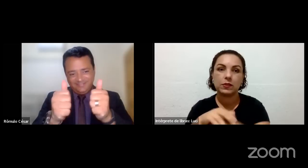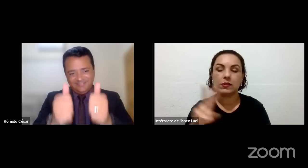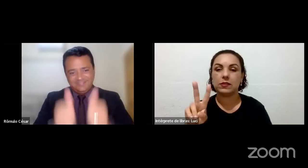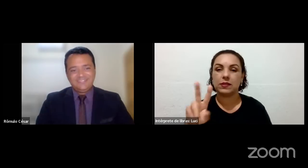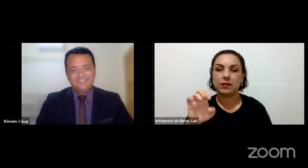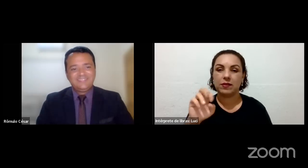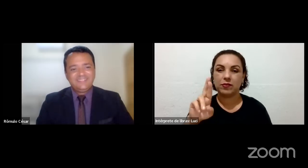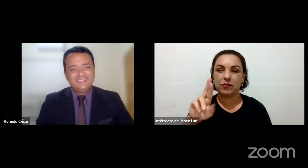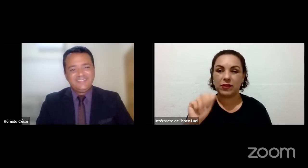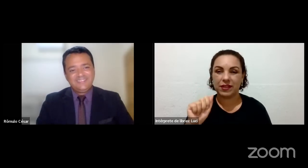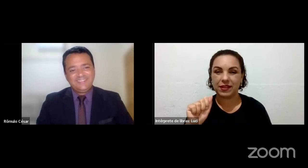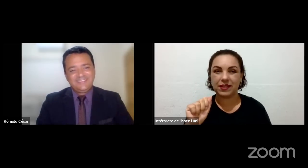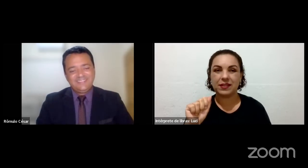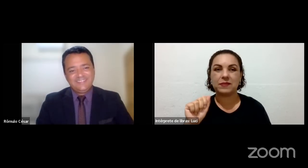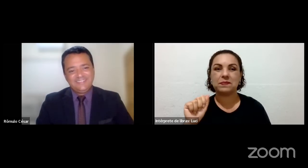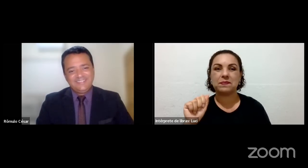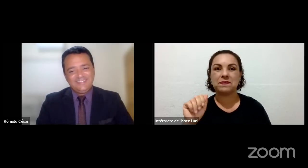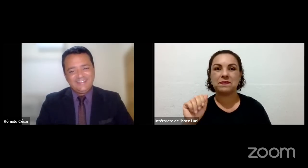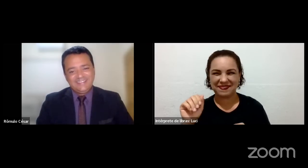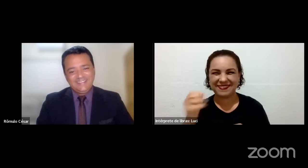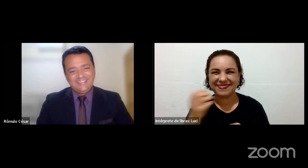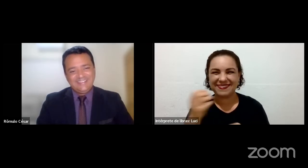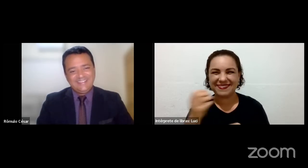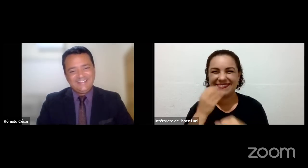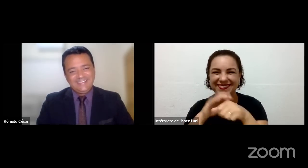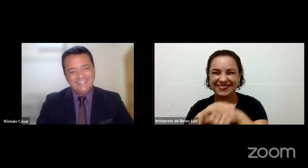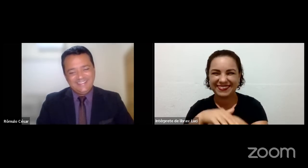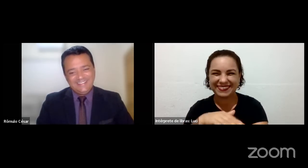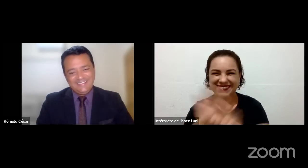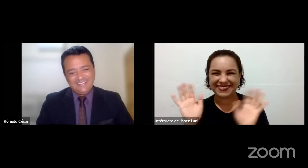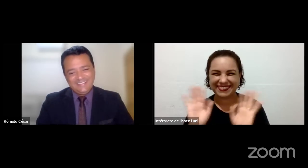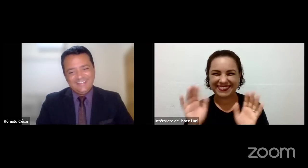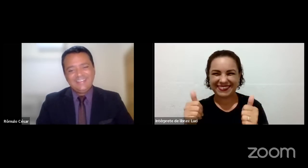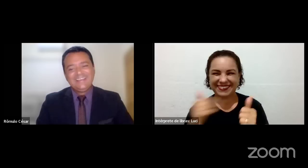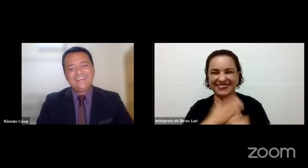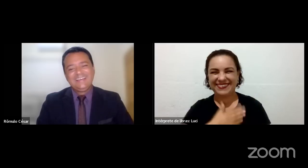intérprete livre, eu também sou intérprete. Prazer.